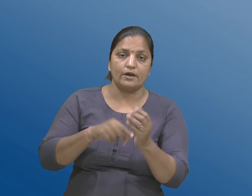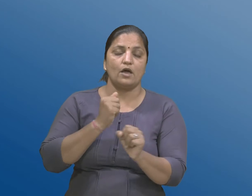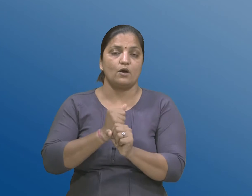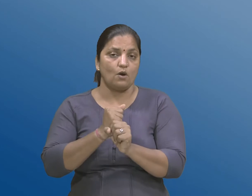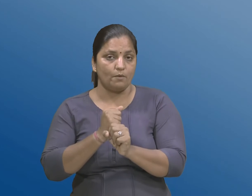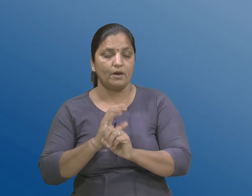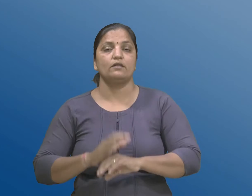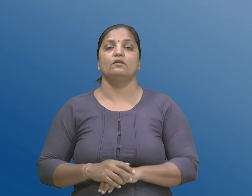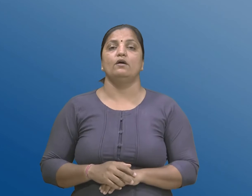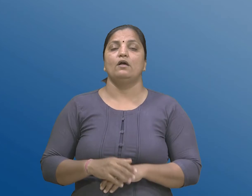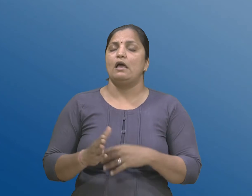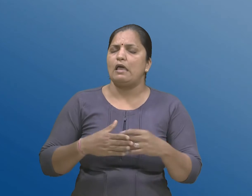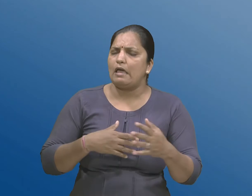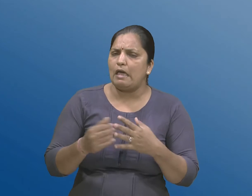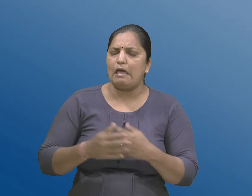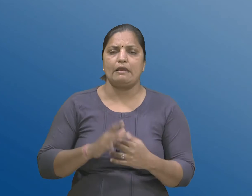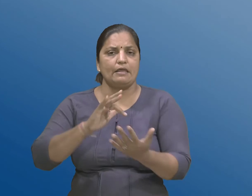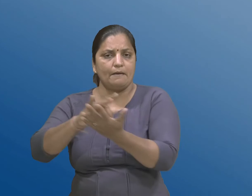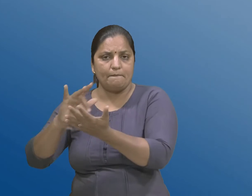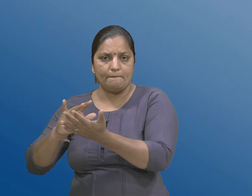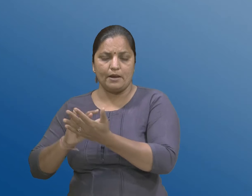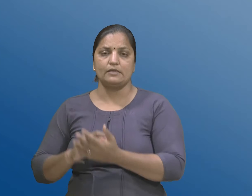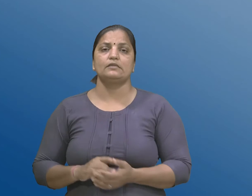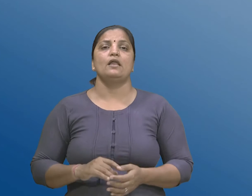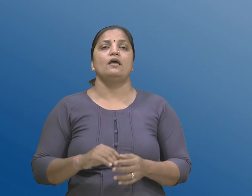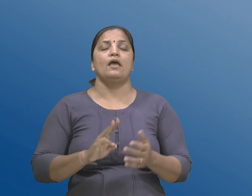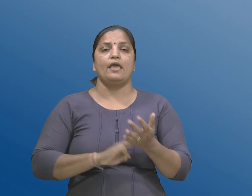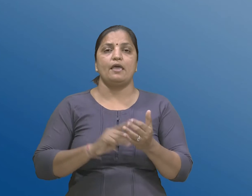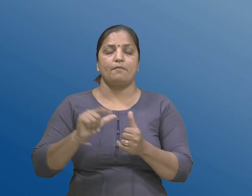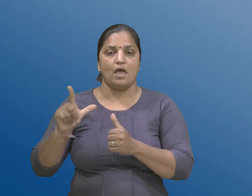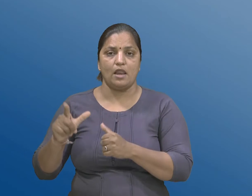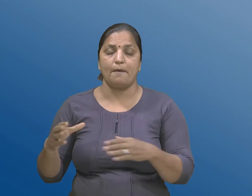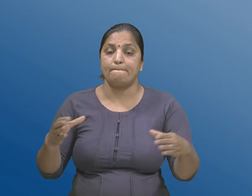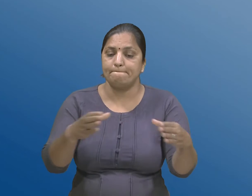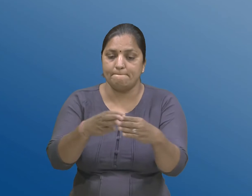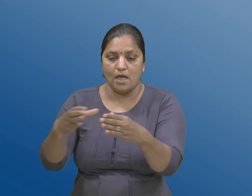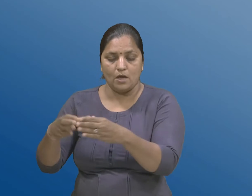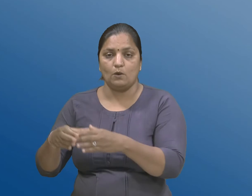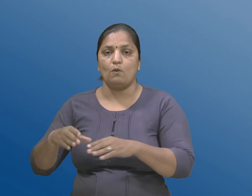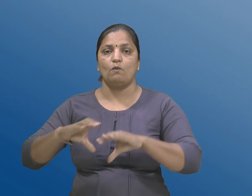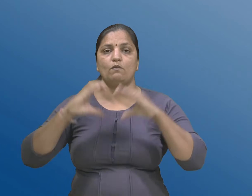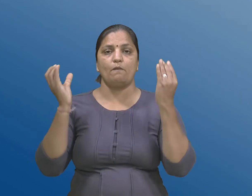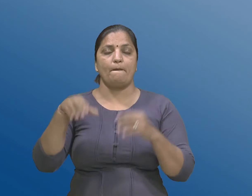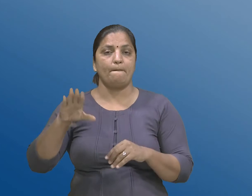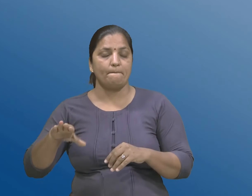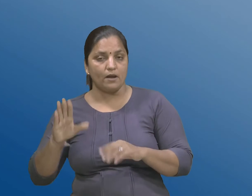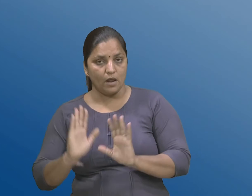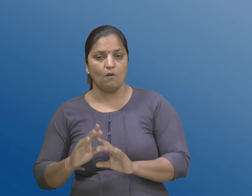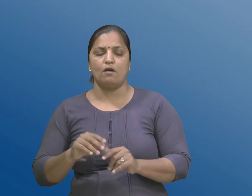जैंश्याँ विधानमंडल वे ग्रुहुयू नू बनेलू होई त्यां डरेक ग्रुह